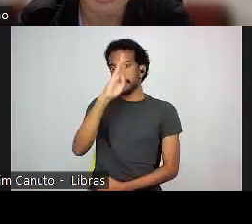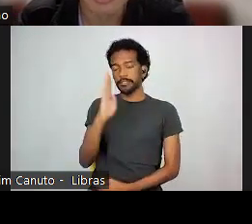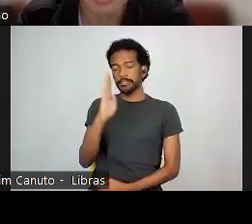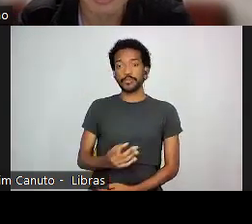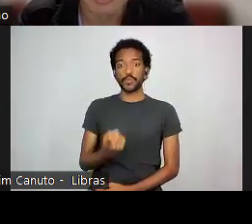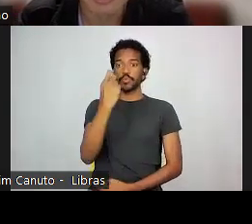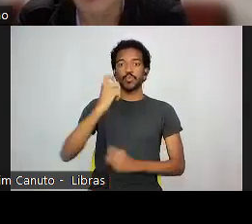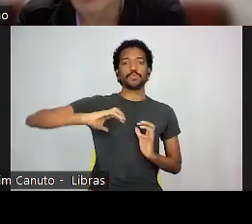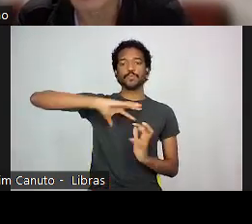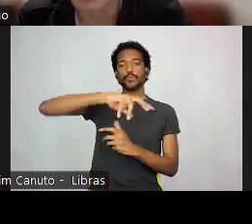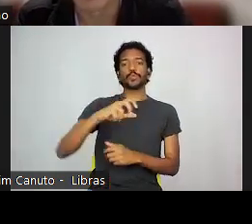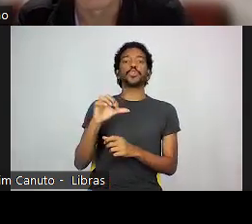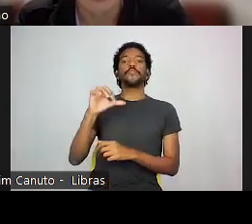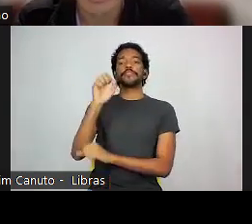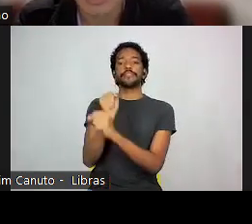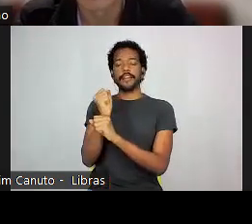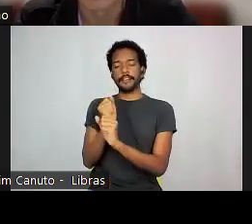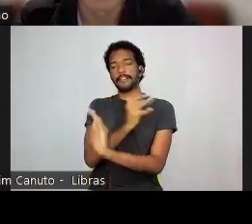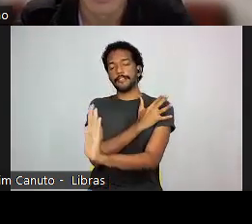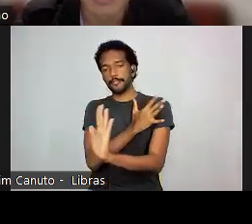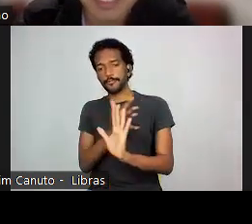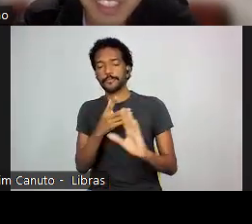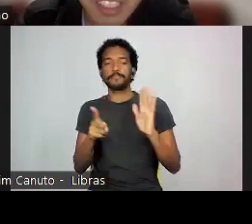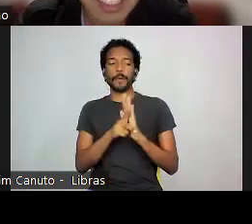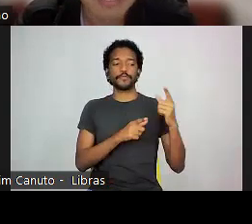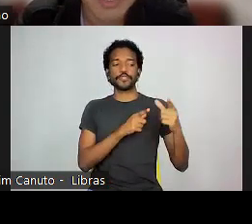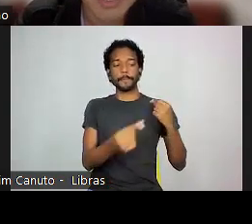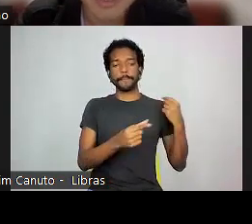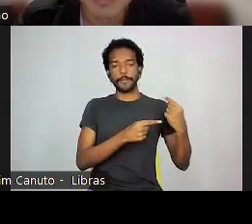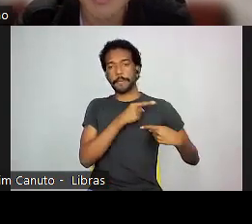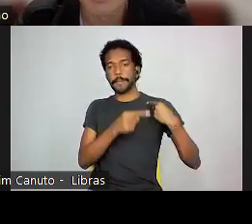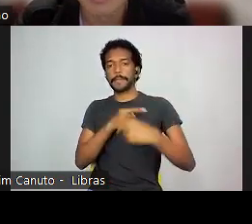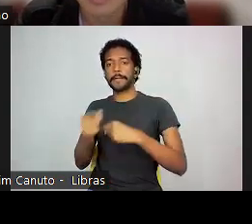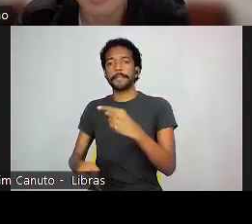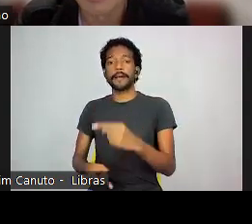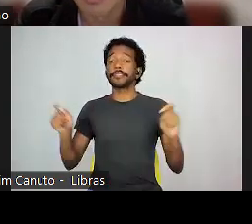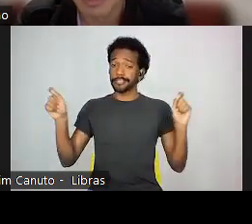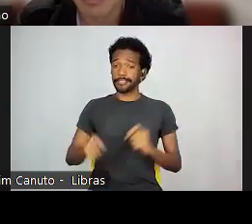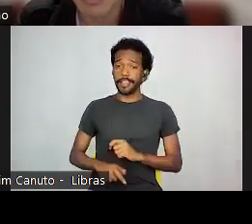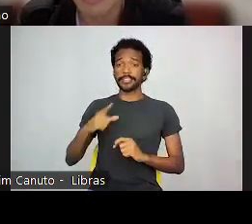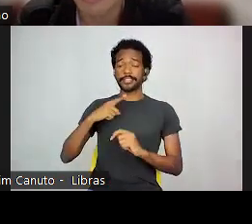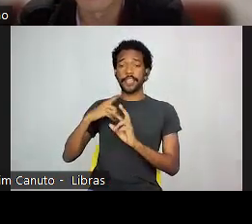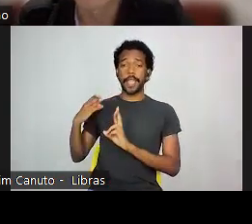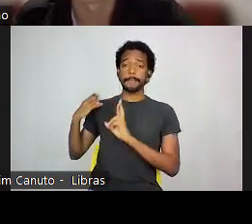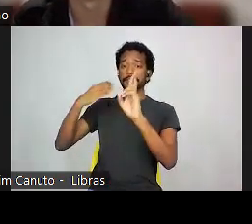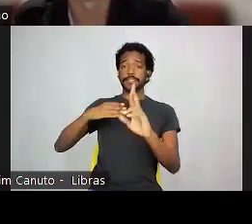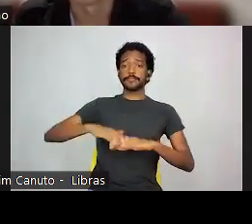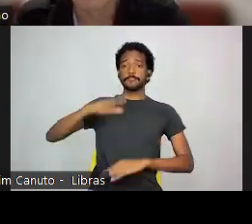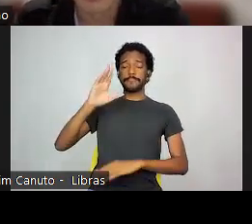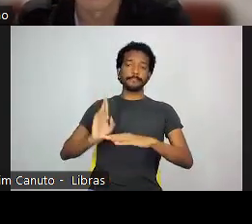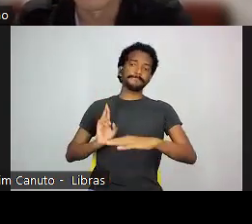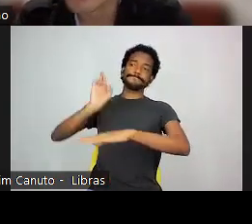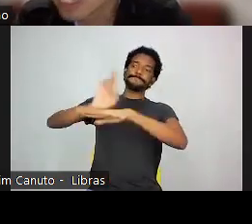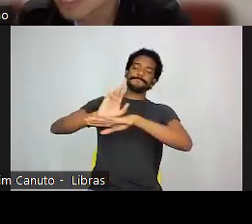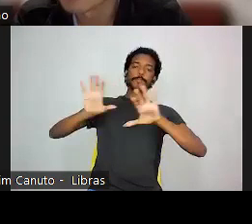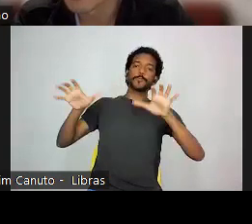nesses 90 anos de história da imigração japonesa em diferentes países, capaz de ter um representante na mais alta corte legislativa.